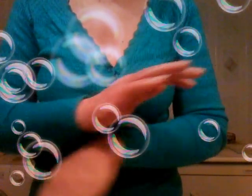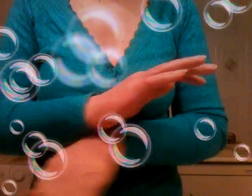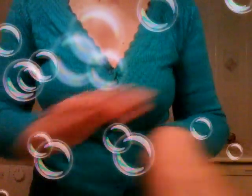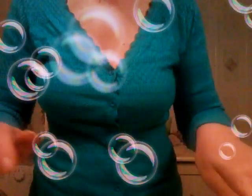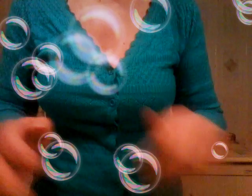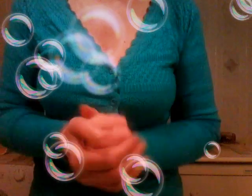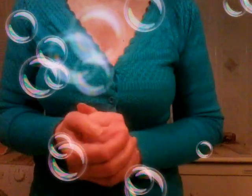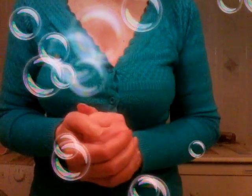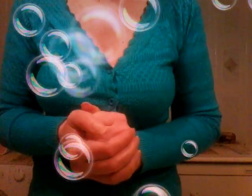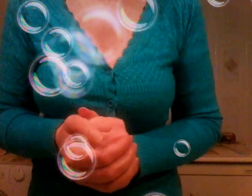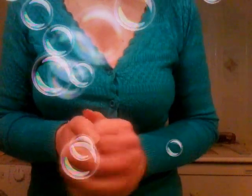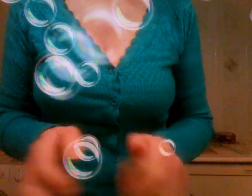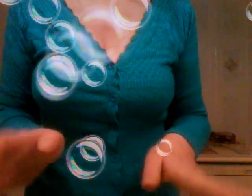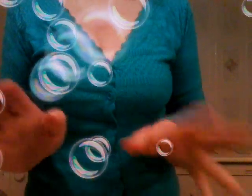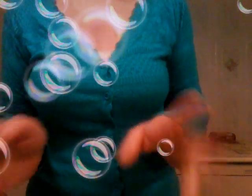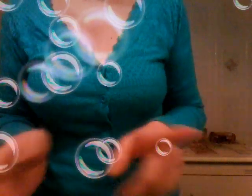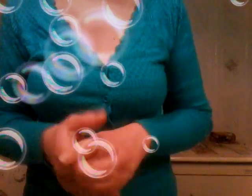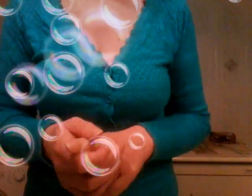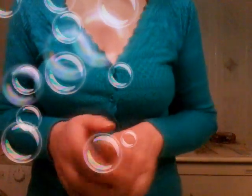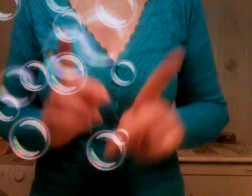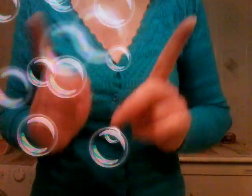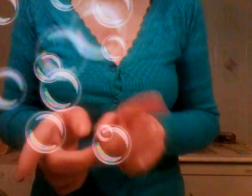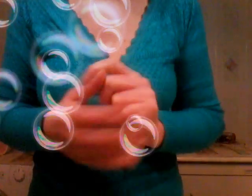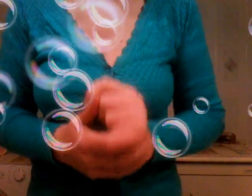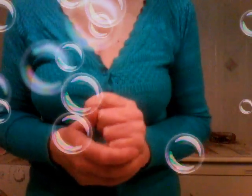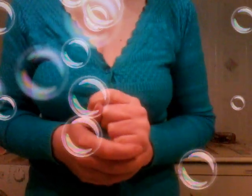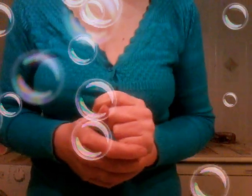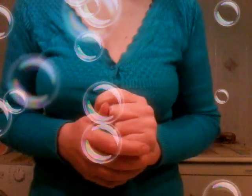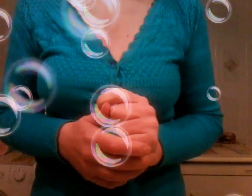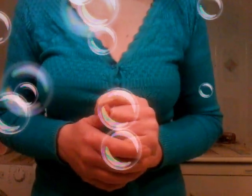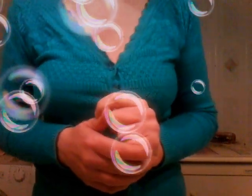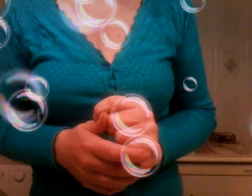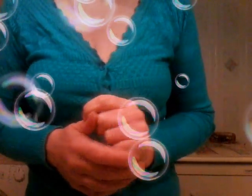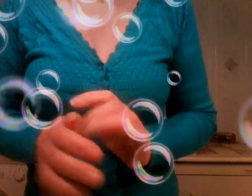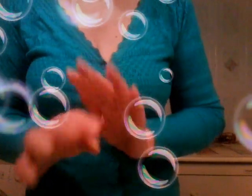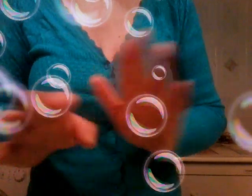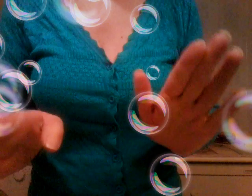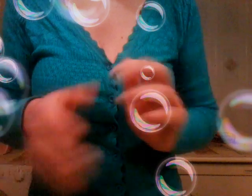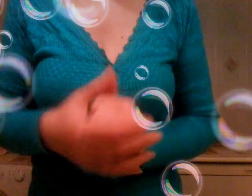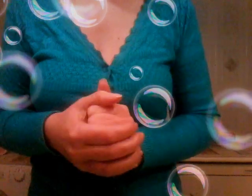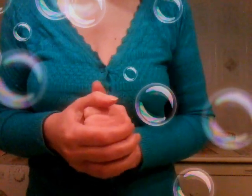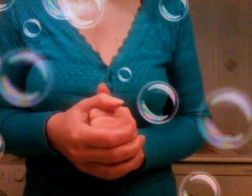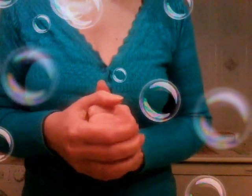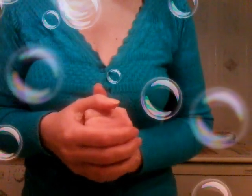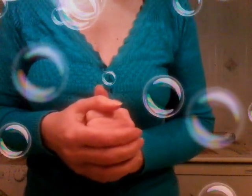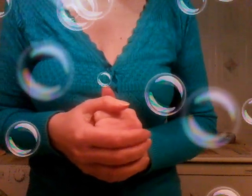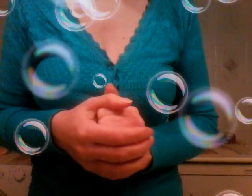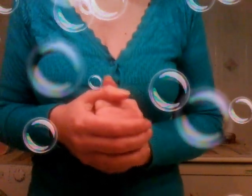finita la festa cari signori eh a me non mi interessa ritrovare l'uomo eh